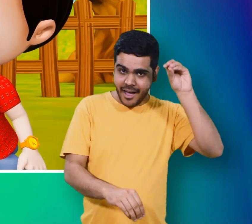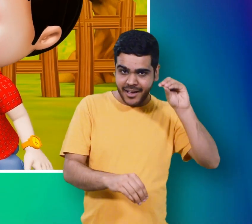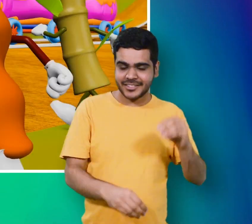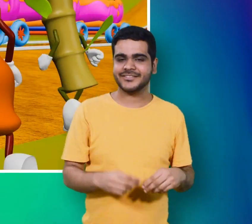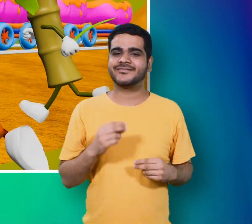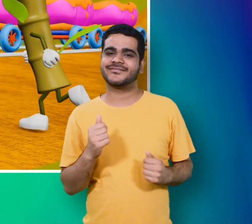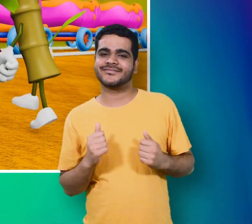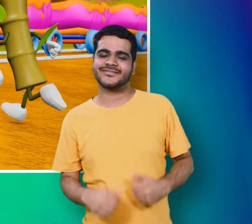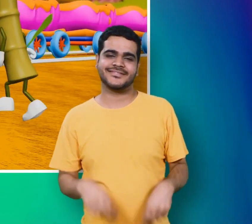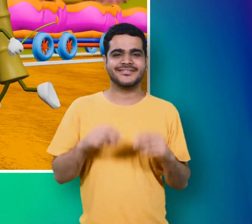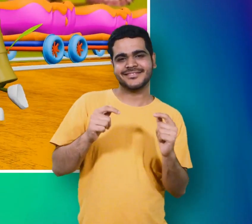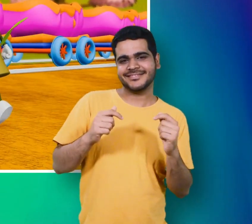सीख